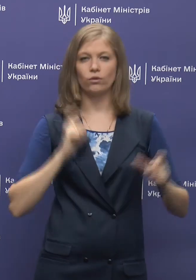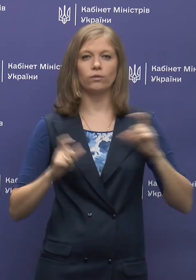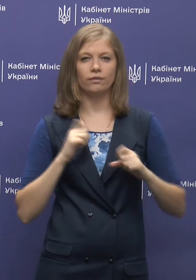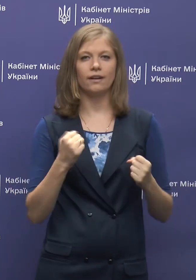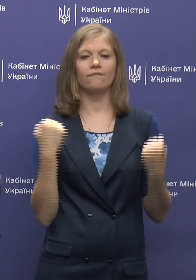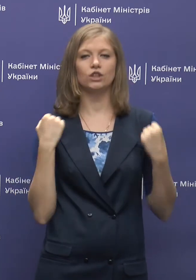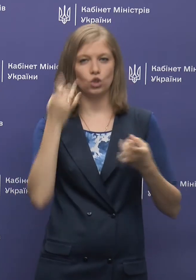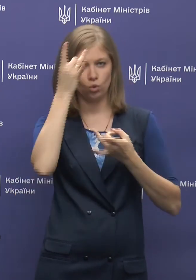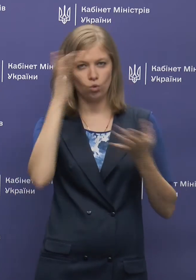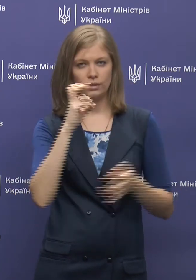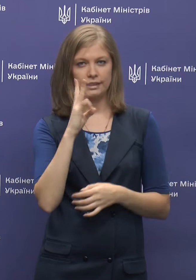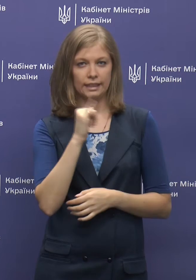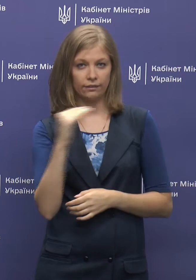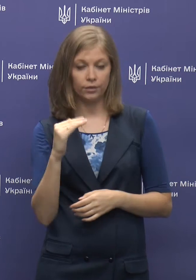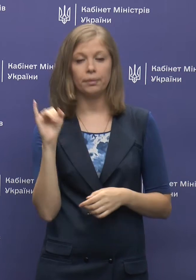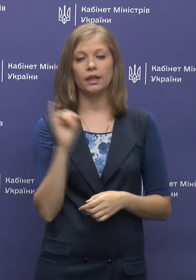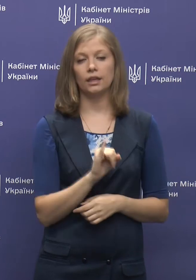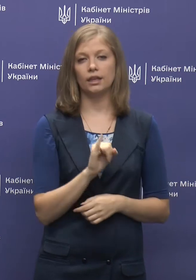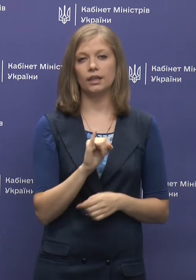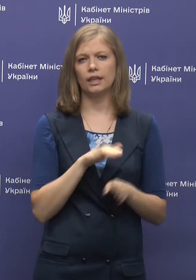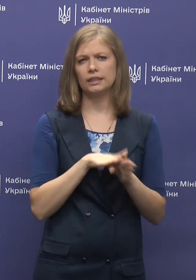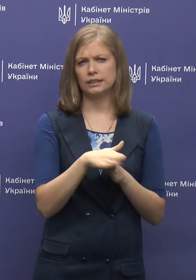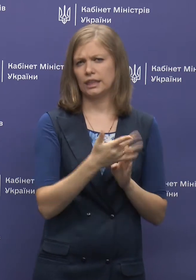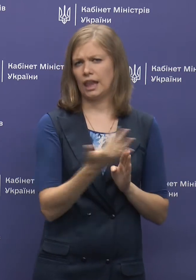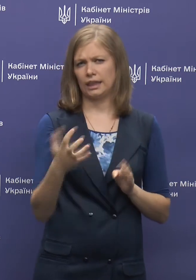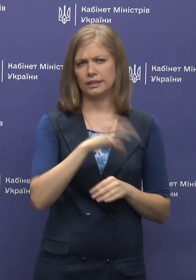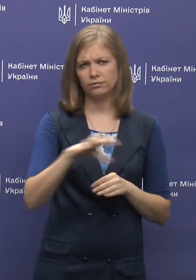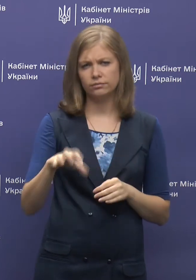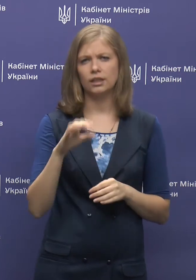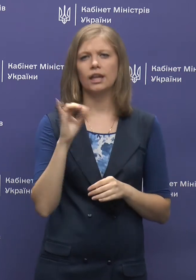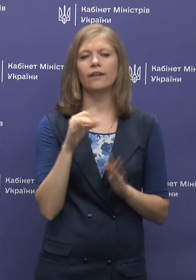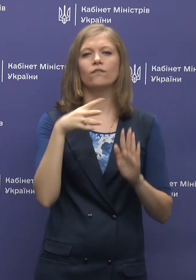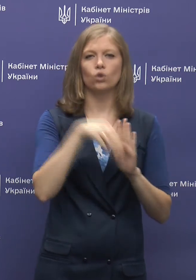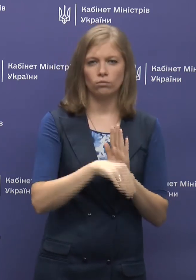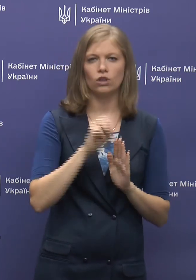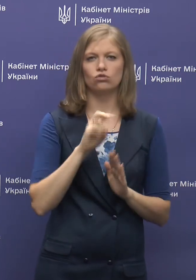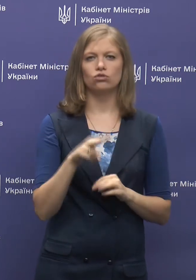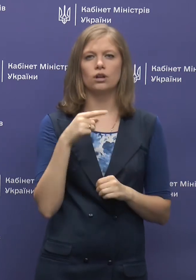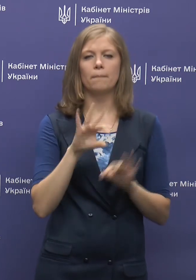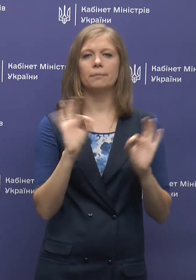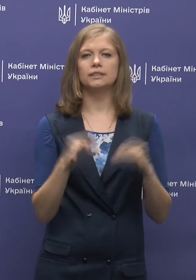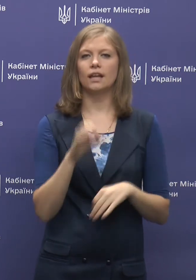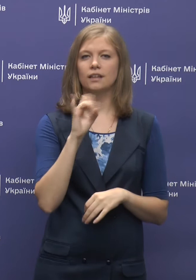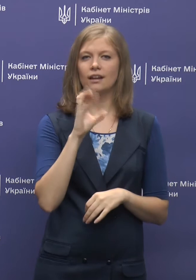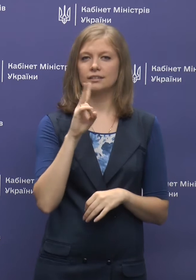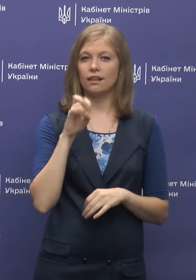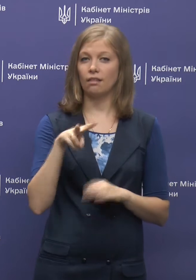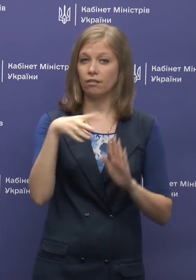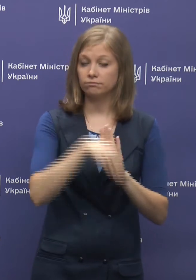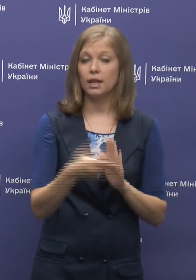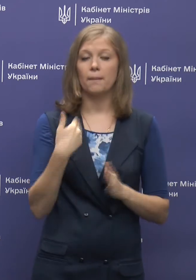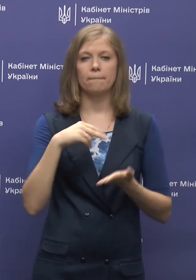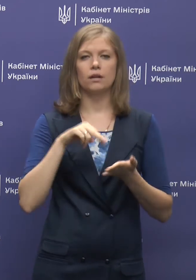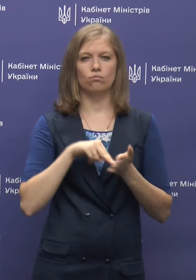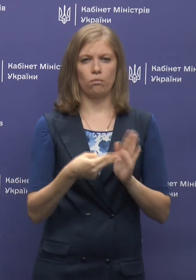фізичної культури з Київ, а також ціла низка об'єктів Києва, в тому числі частина мистецького «Арсенал». Ми проводимо